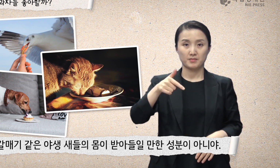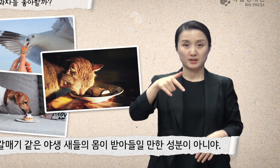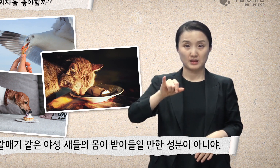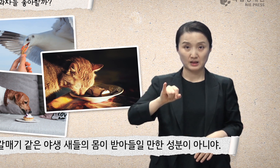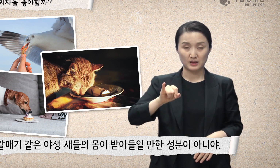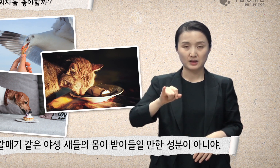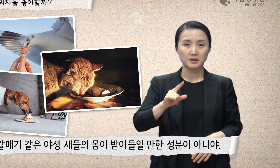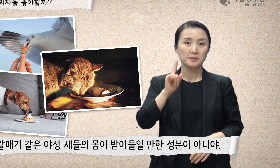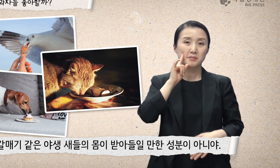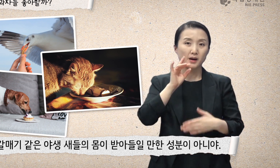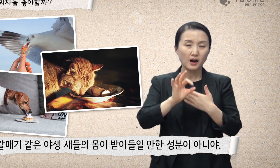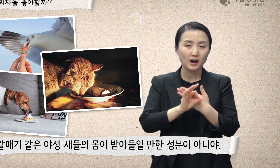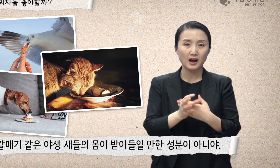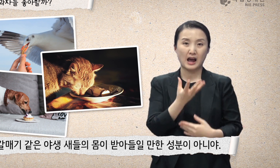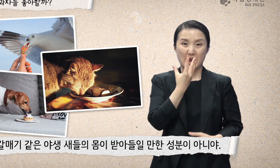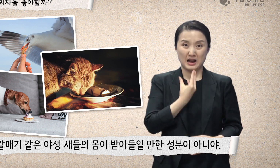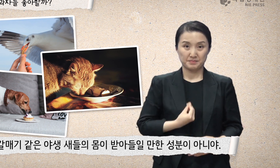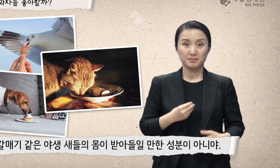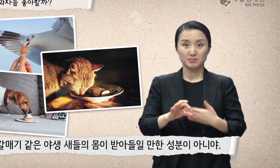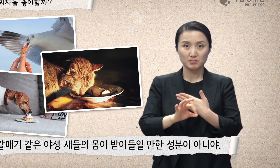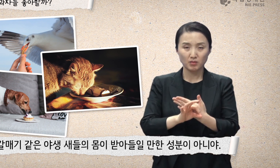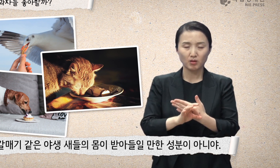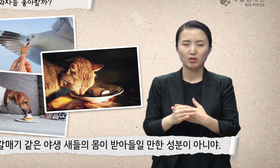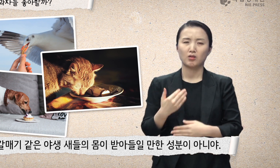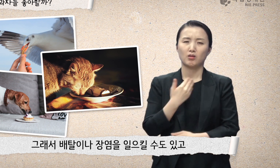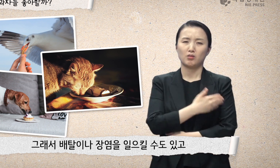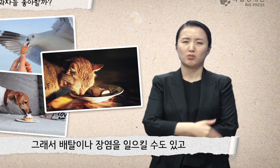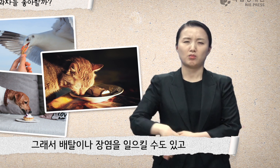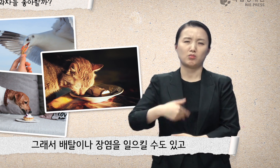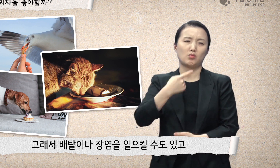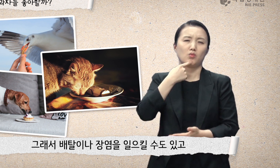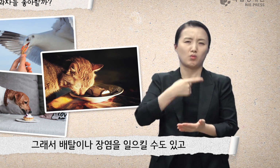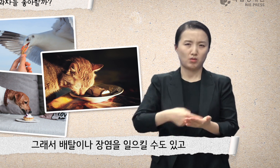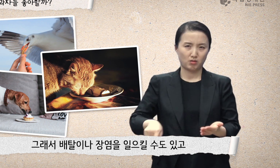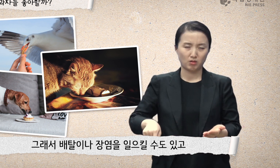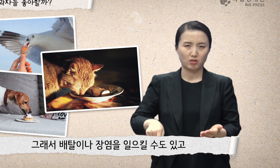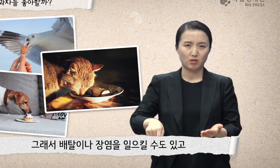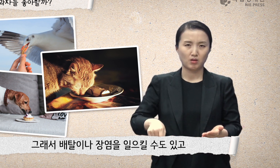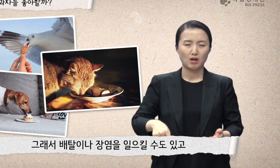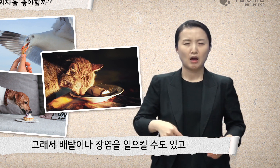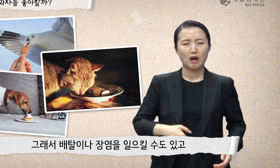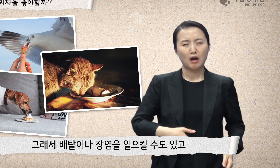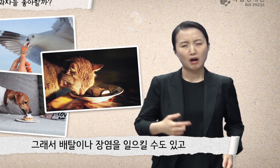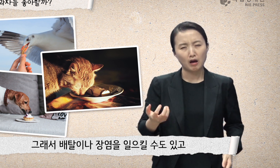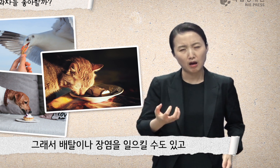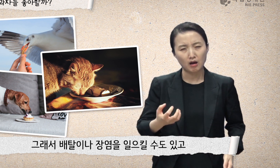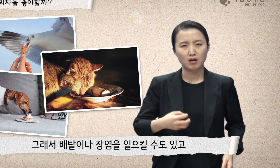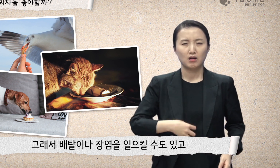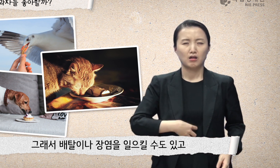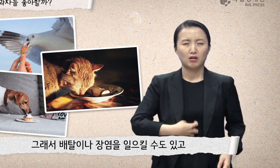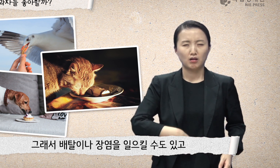받아들일 만한 성분이 아니야. 그래서 배탈이나 장염을 일으킬 수도 있고